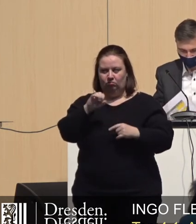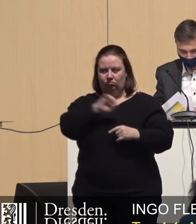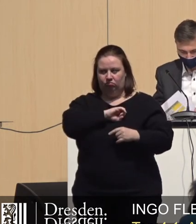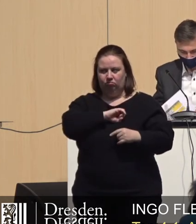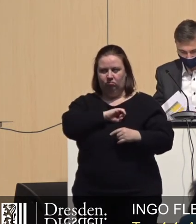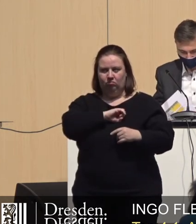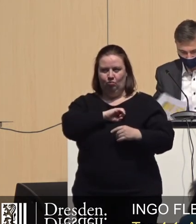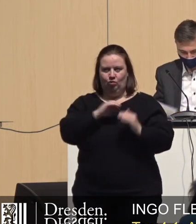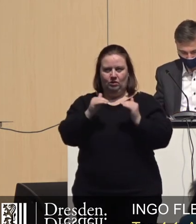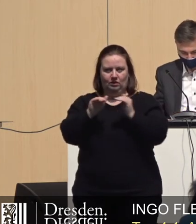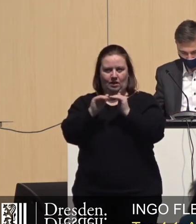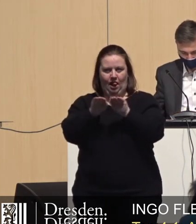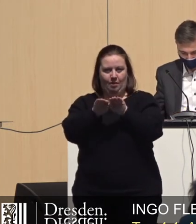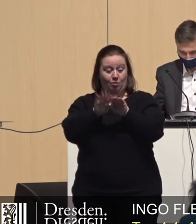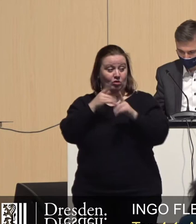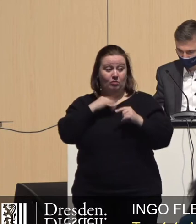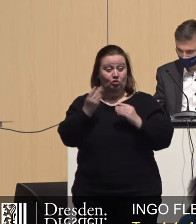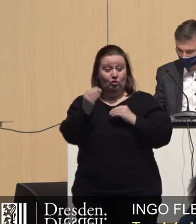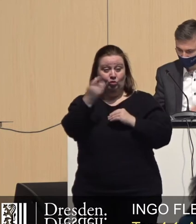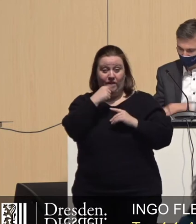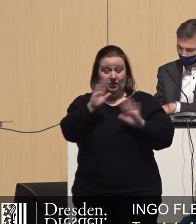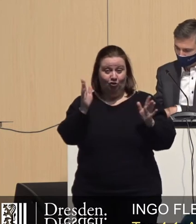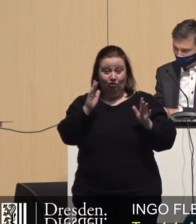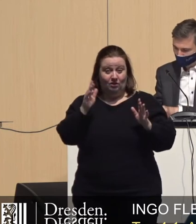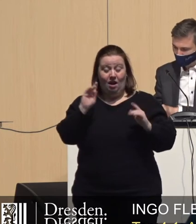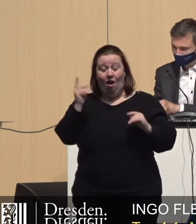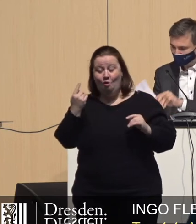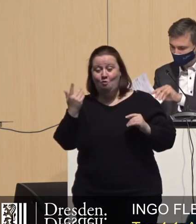Zusammenhang. Darauf will ich gar nicht weiter eingehen. Ich will auch keine